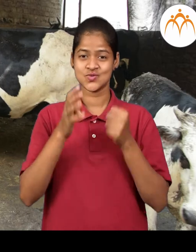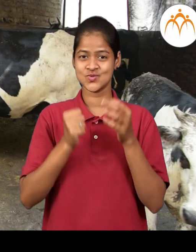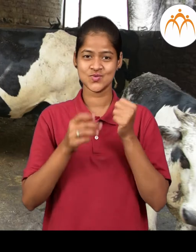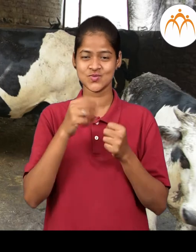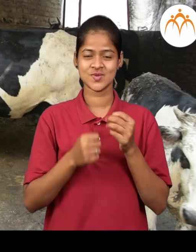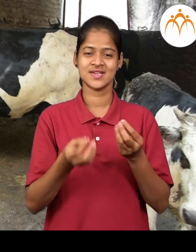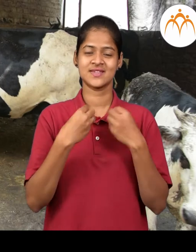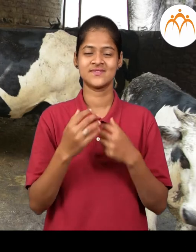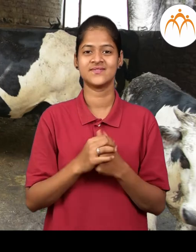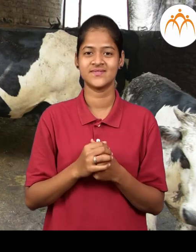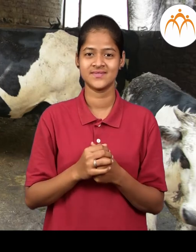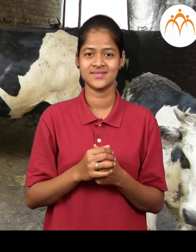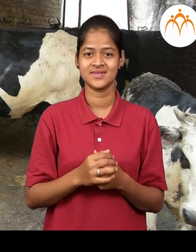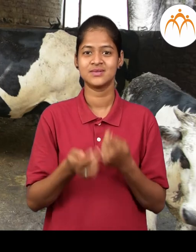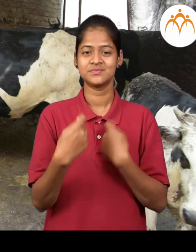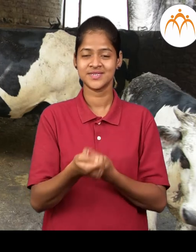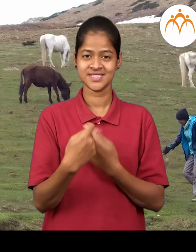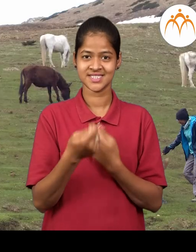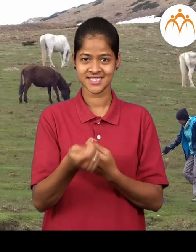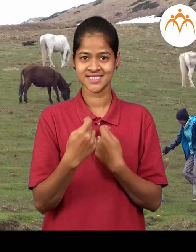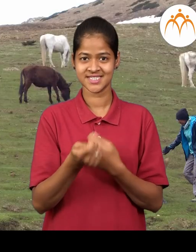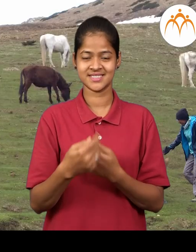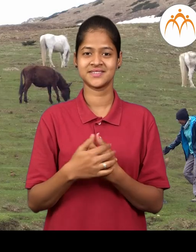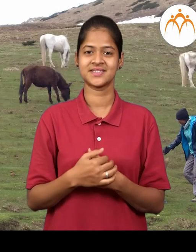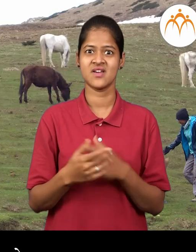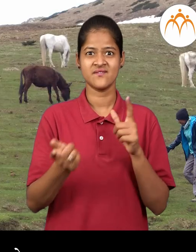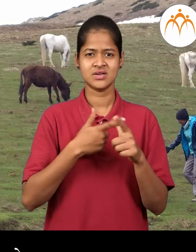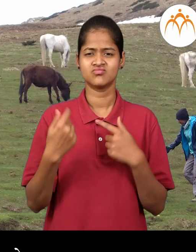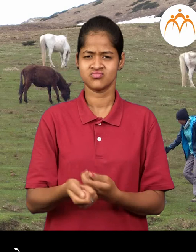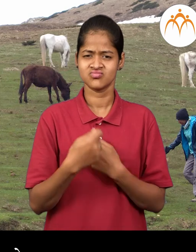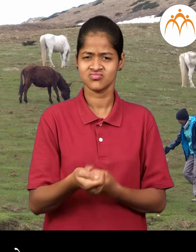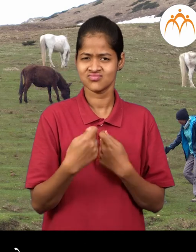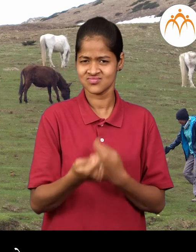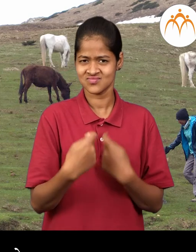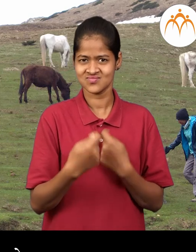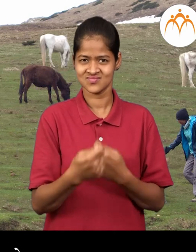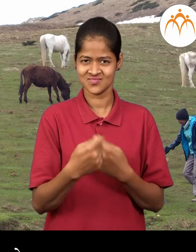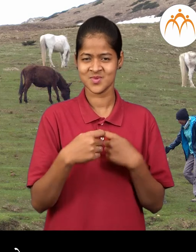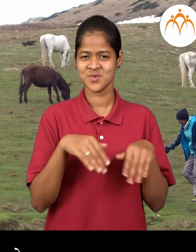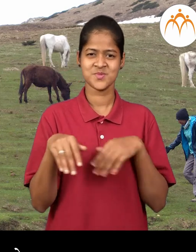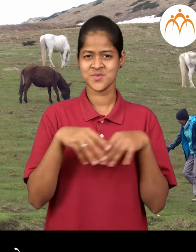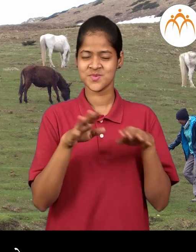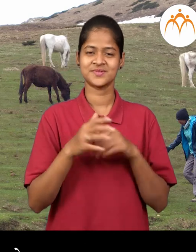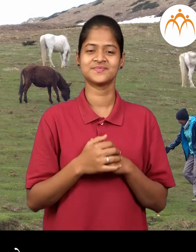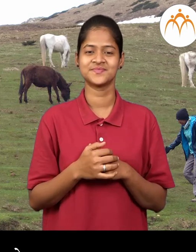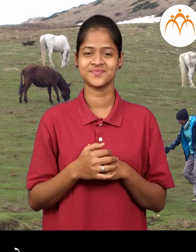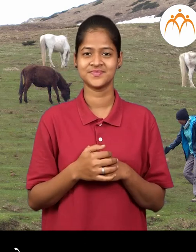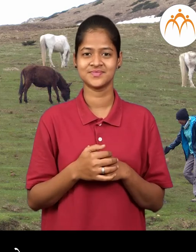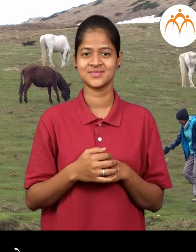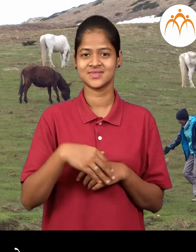दूध देते घोडा घोडा जोरात पड़तो